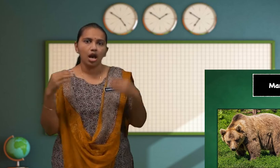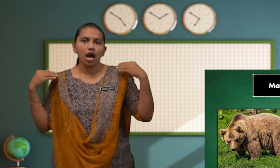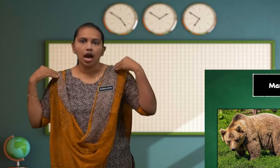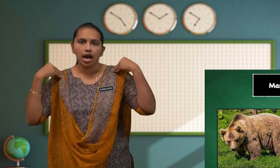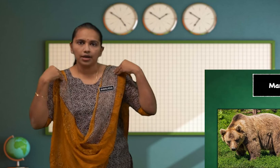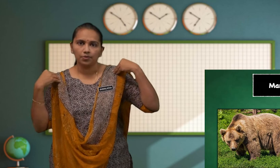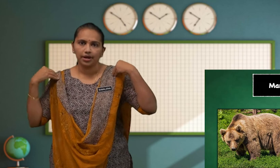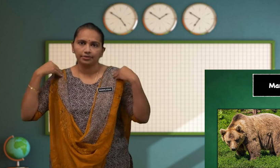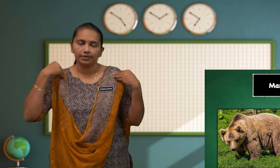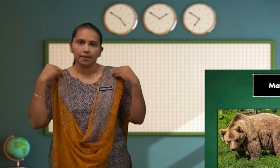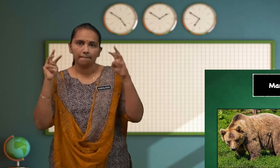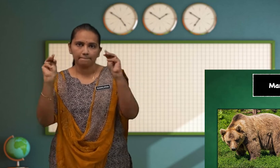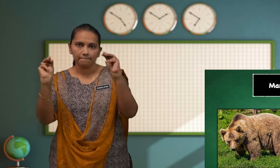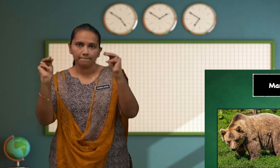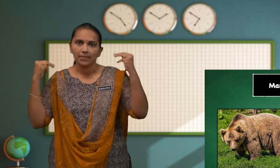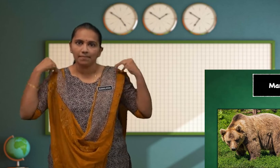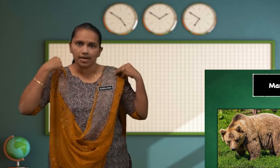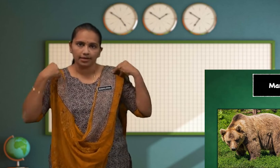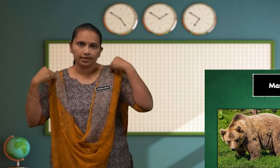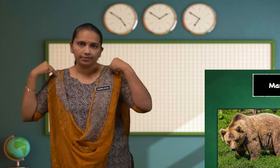Haiwan Mamalia